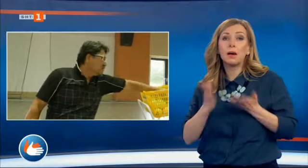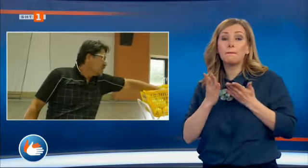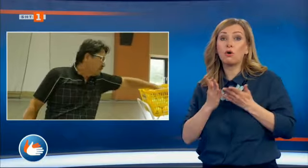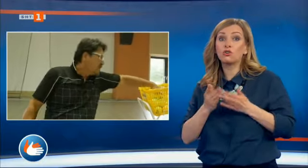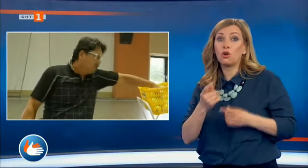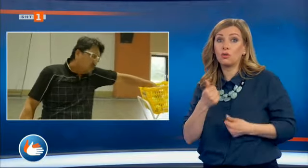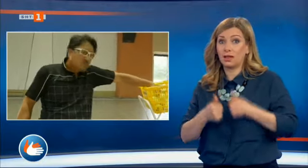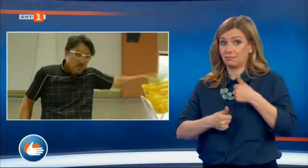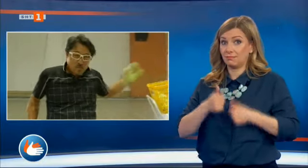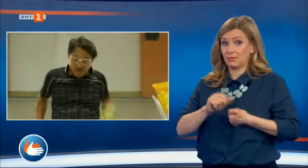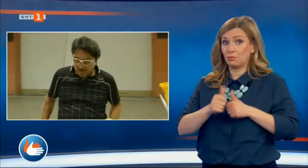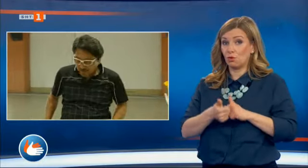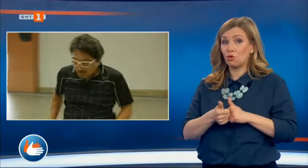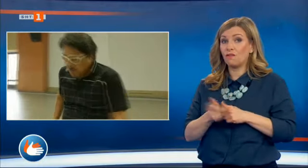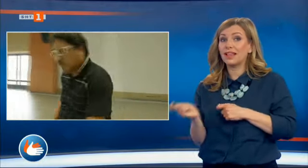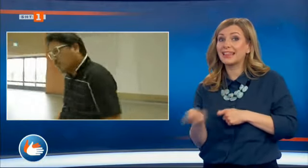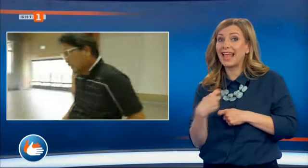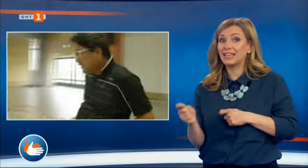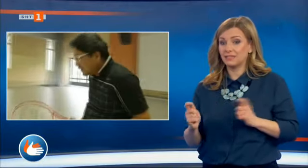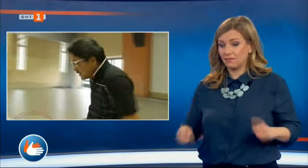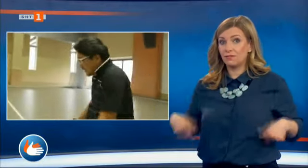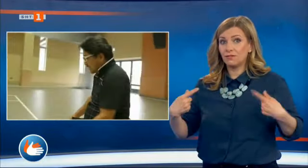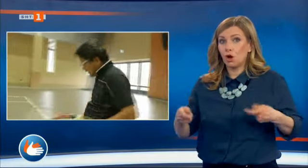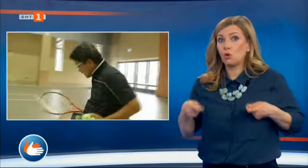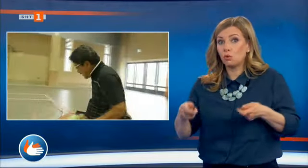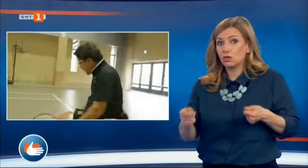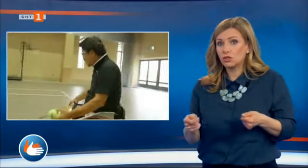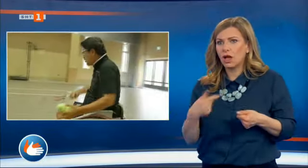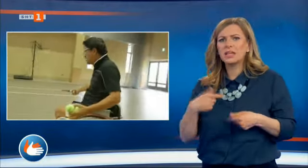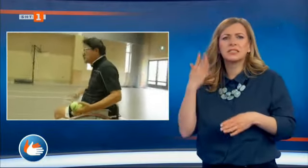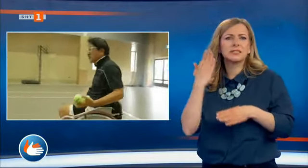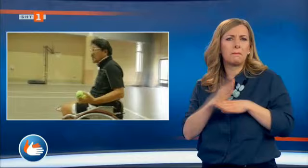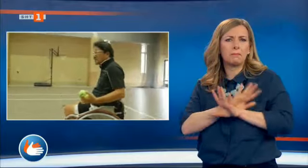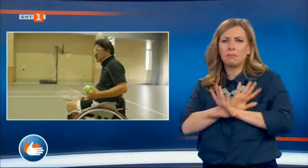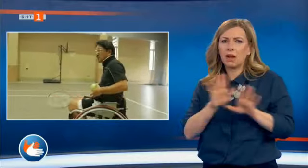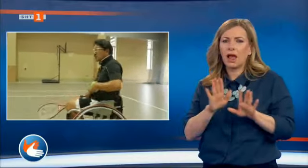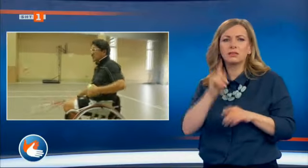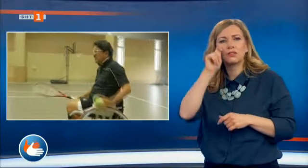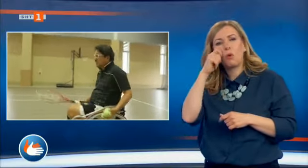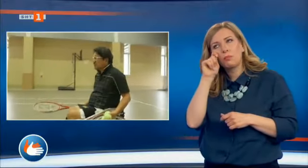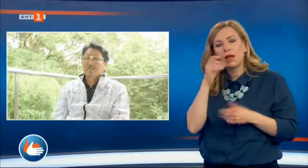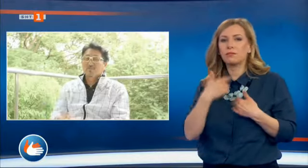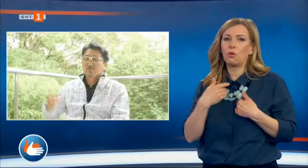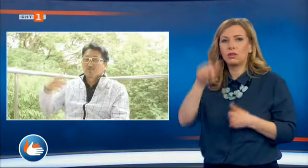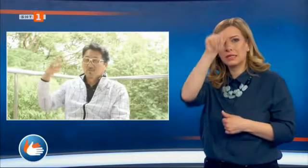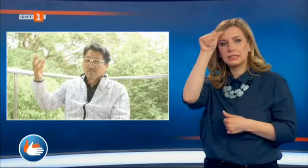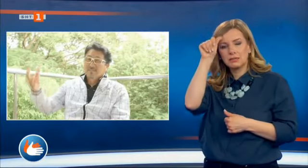инвалидна количка. Наистина ми хареса. Престанах да мармори и да се оплаквам от съдбата си и започнах отново да гледам